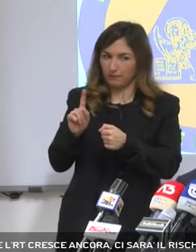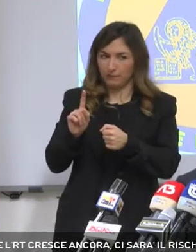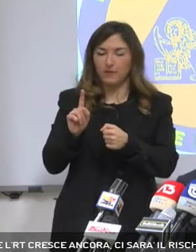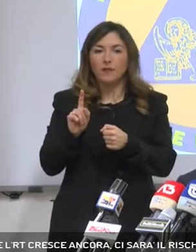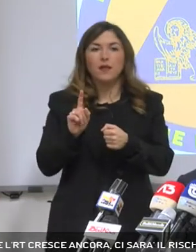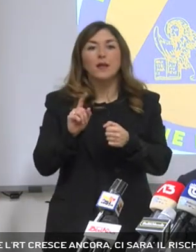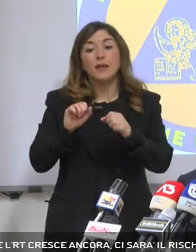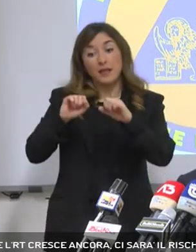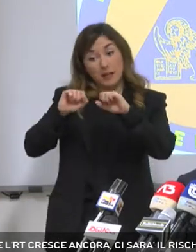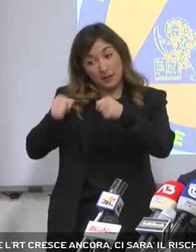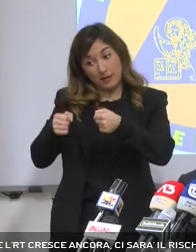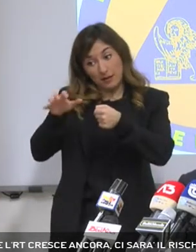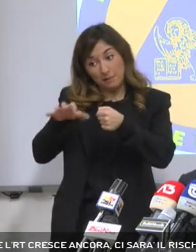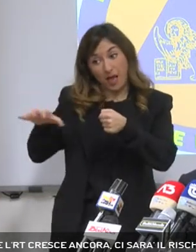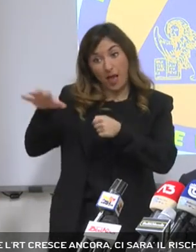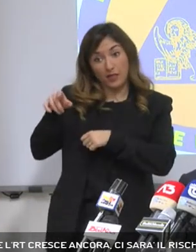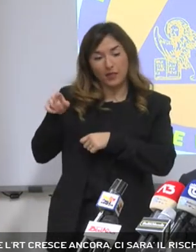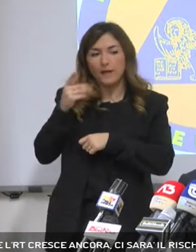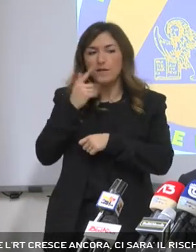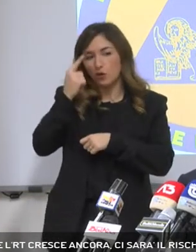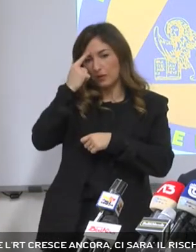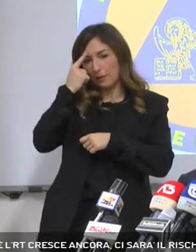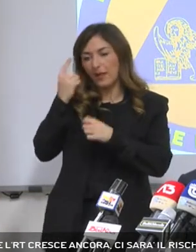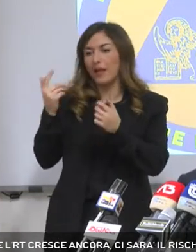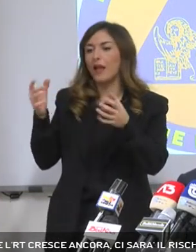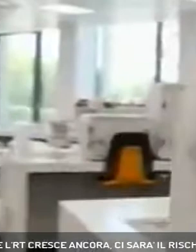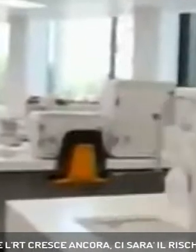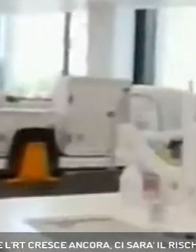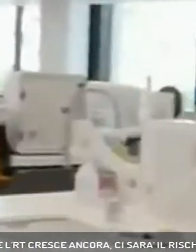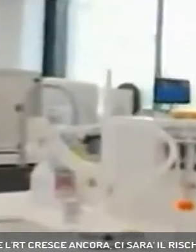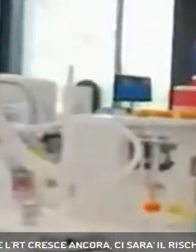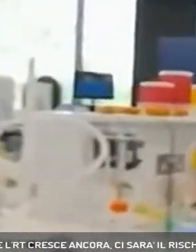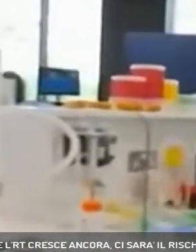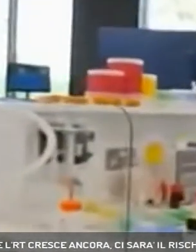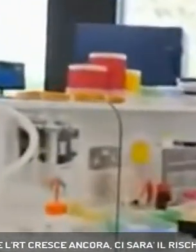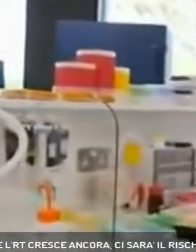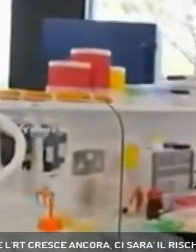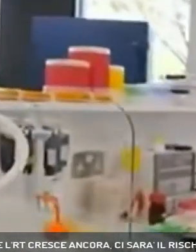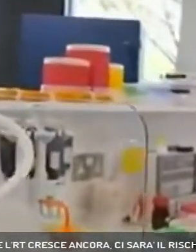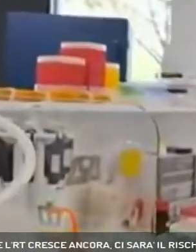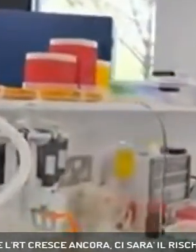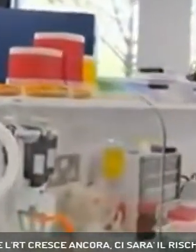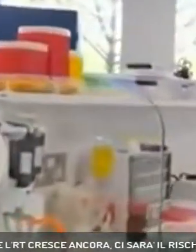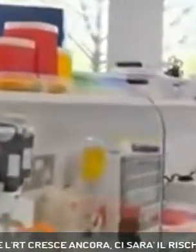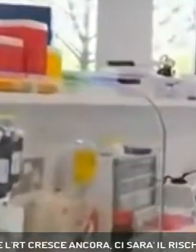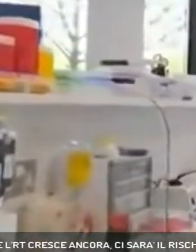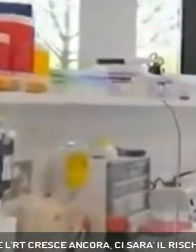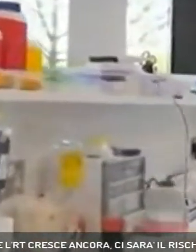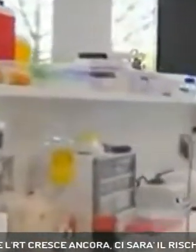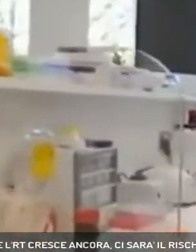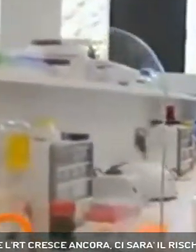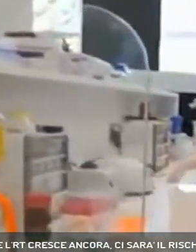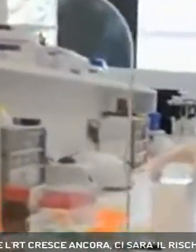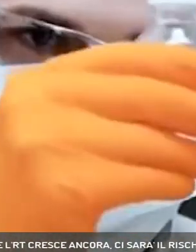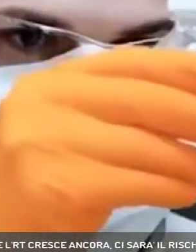proposta che ci dicano cosa vogliono fare con gli assembramenti a 360 gradi, poi capiamo. Altra partita quella della distribuzione dei